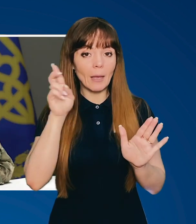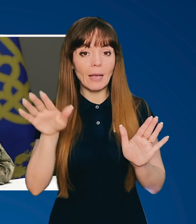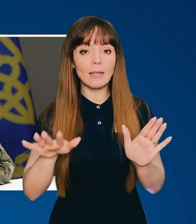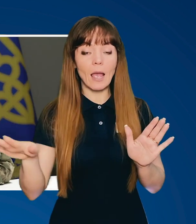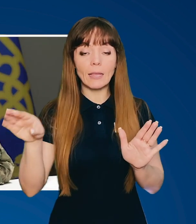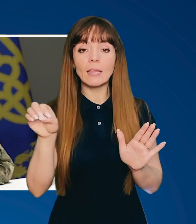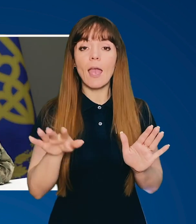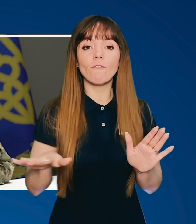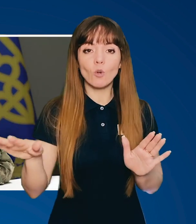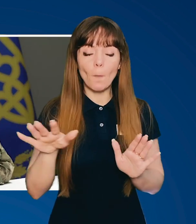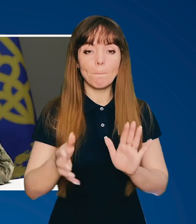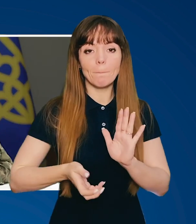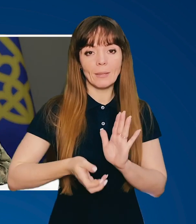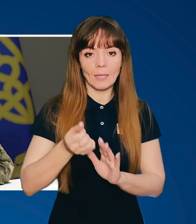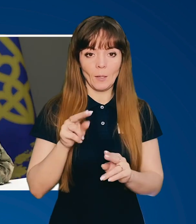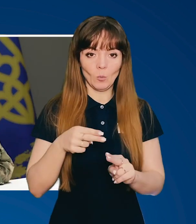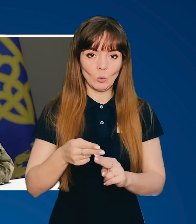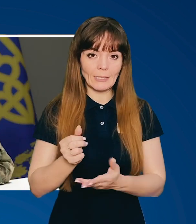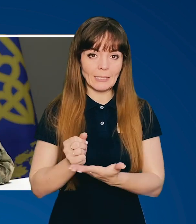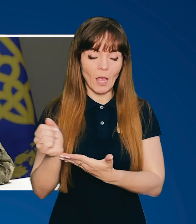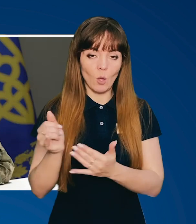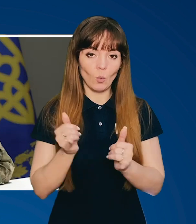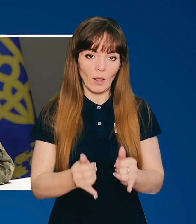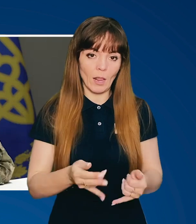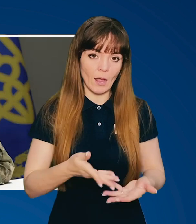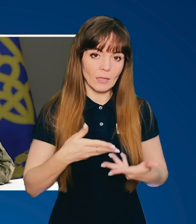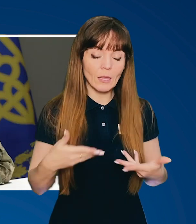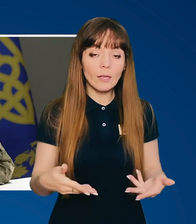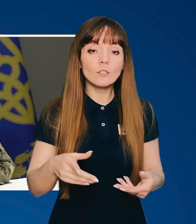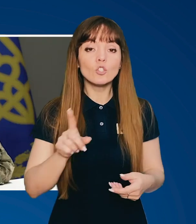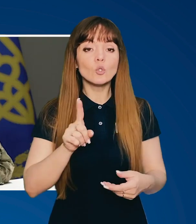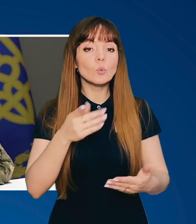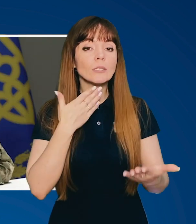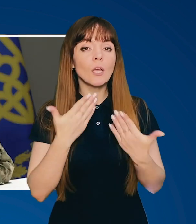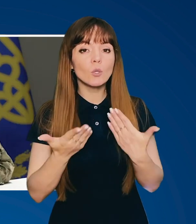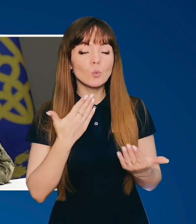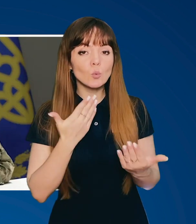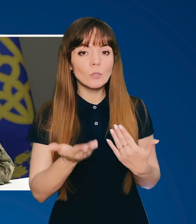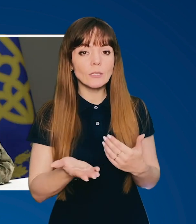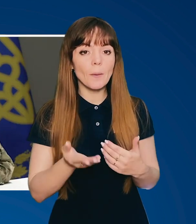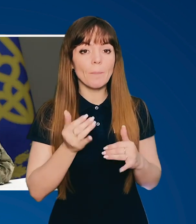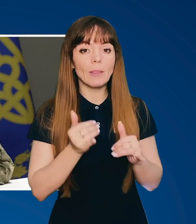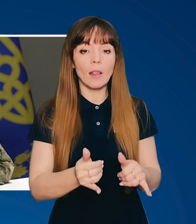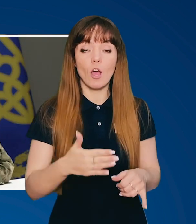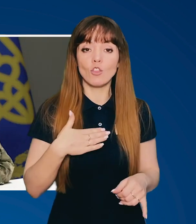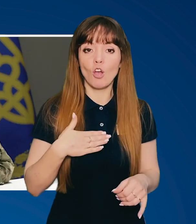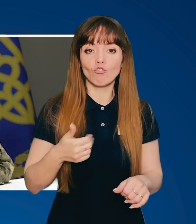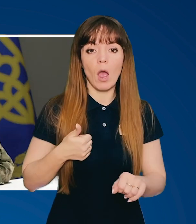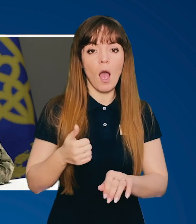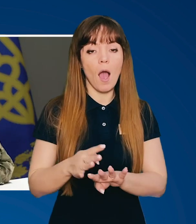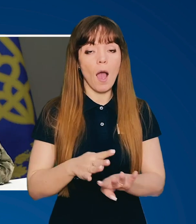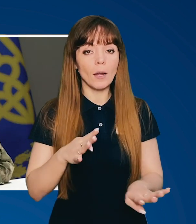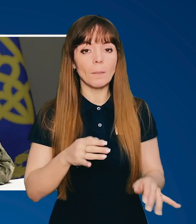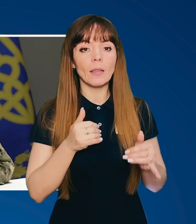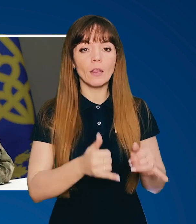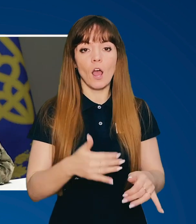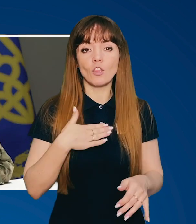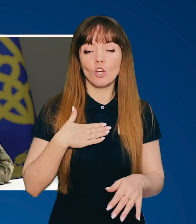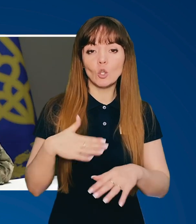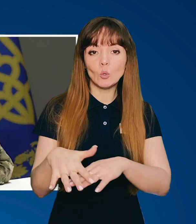Європи підтримують цей статус для нас. Що стосується для нашої армії і для нашого